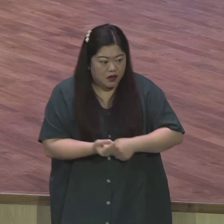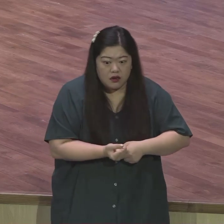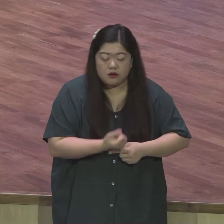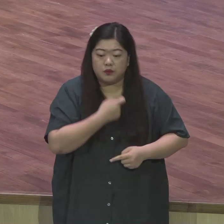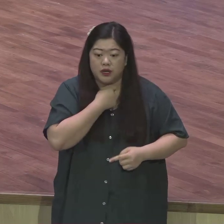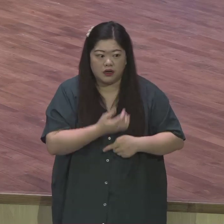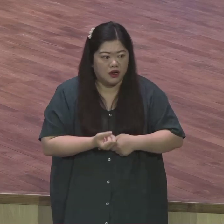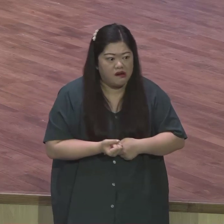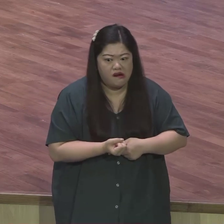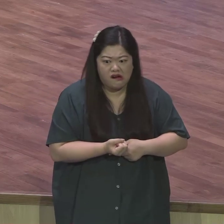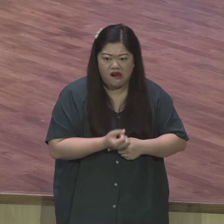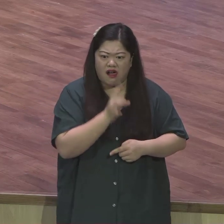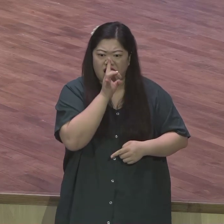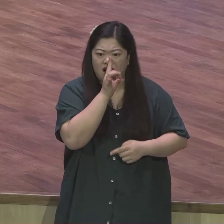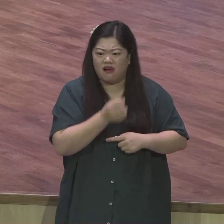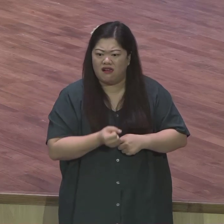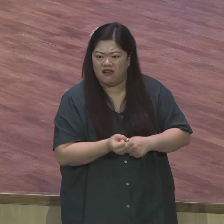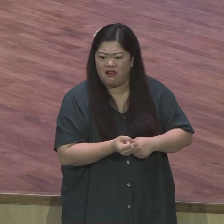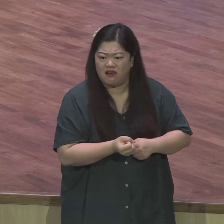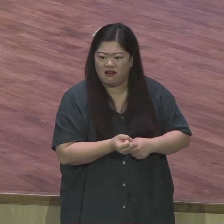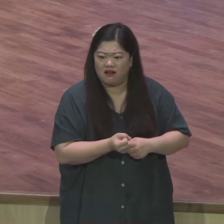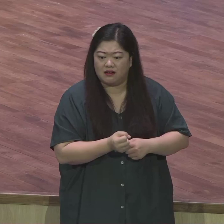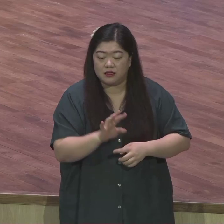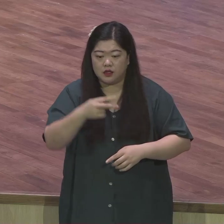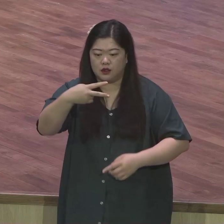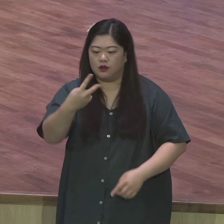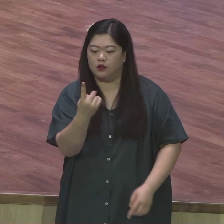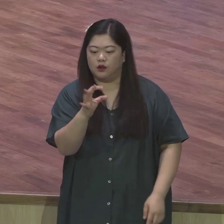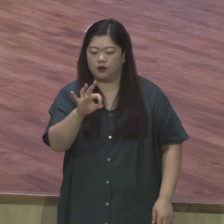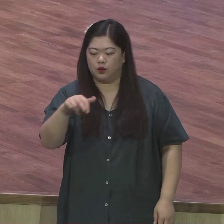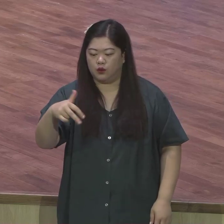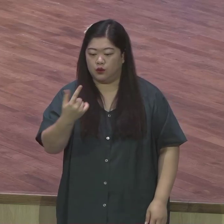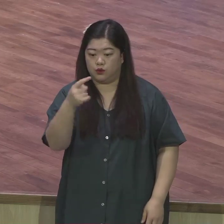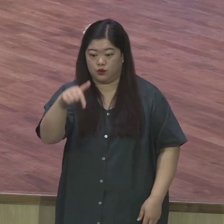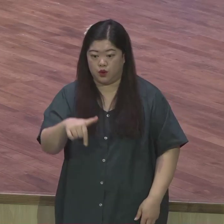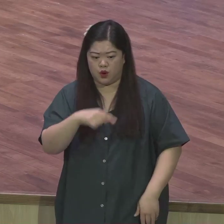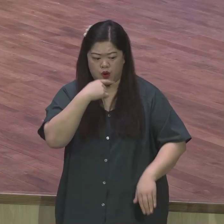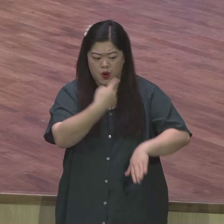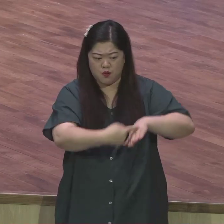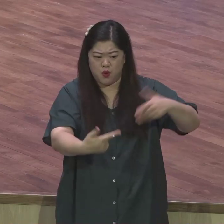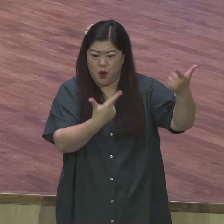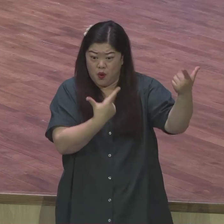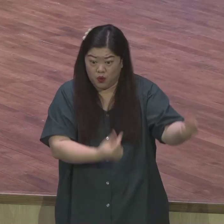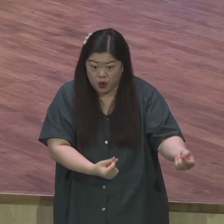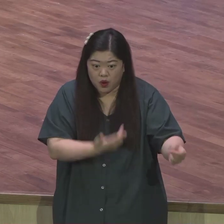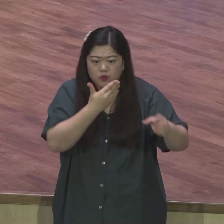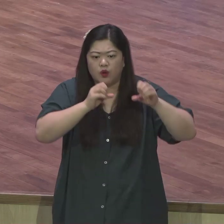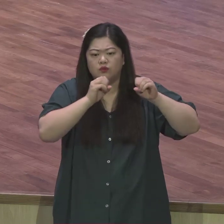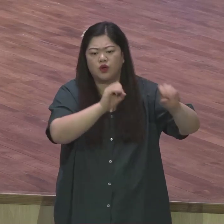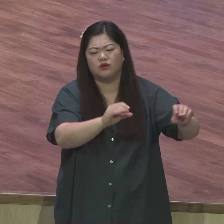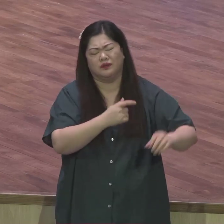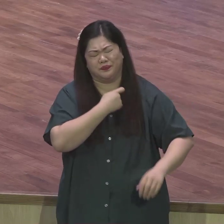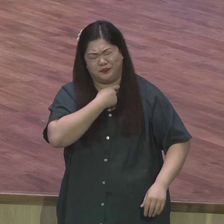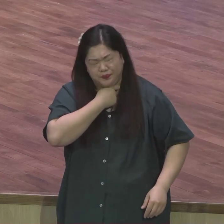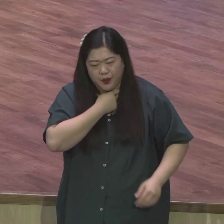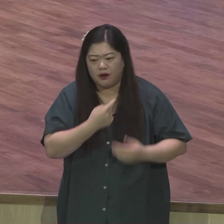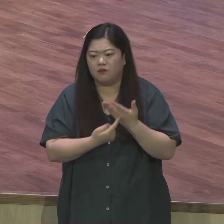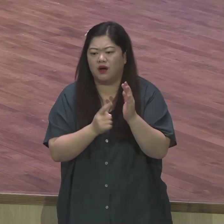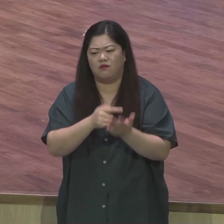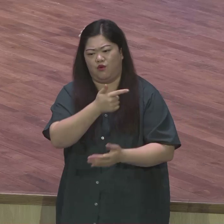본문에 보면요 동족 구원의 가슴이 불탔습니다 동족 구원의 가슴 그걸 두